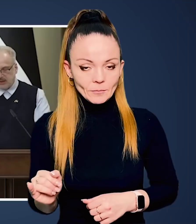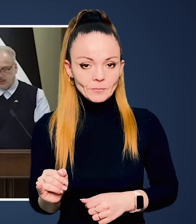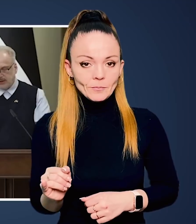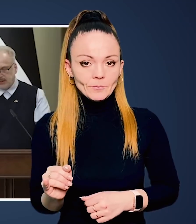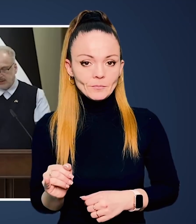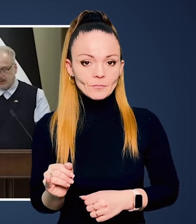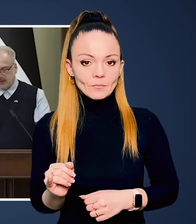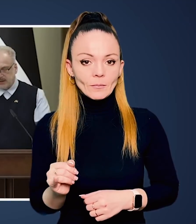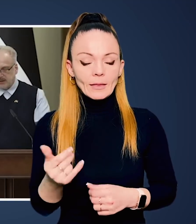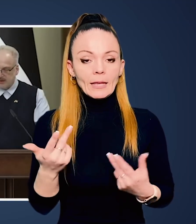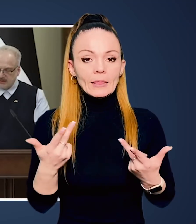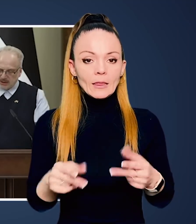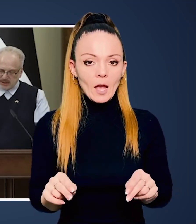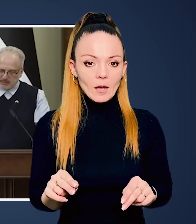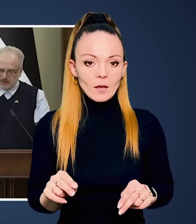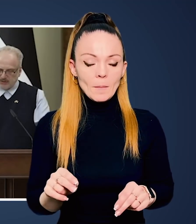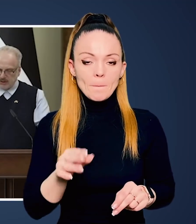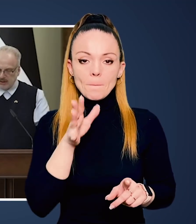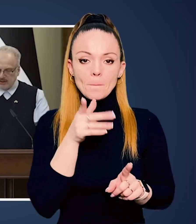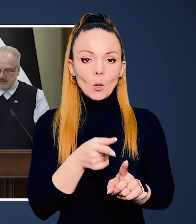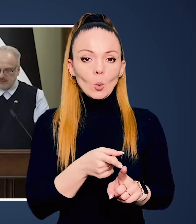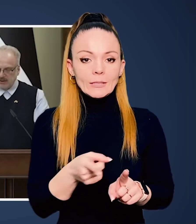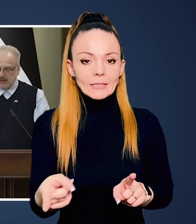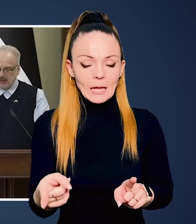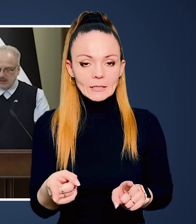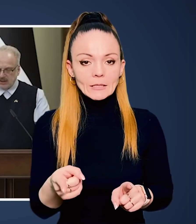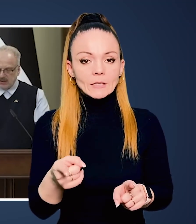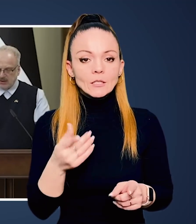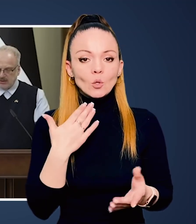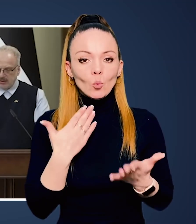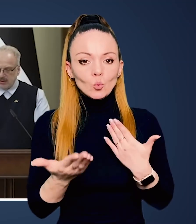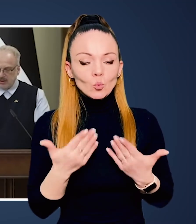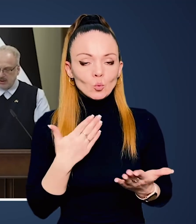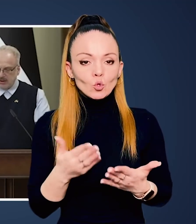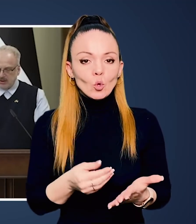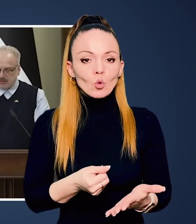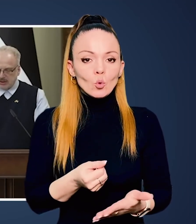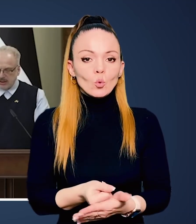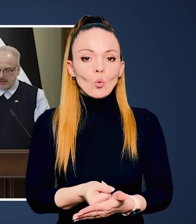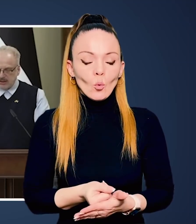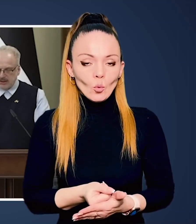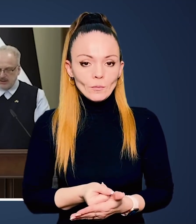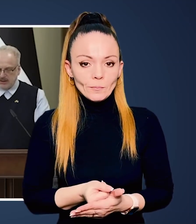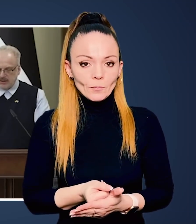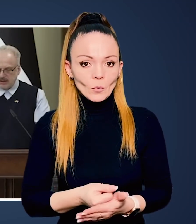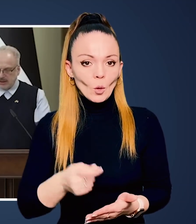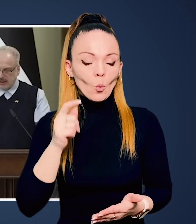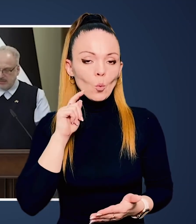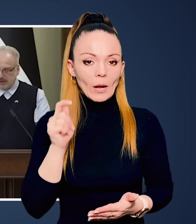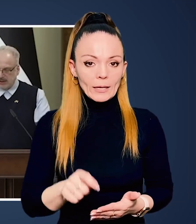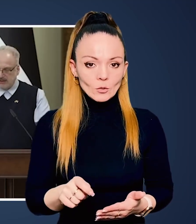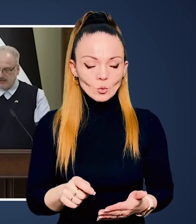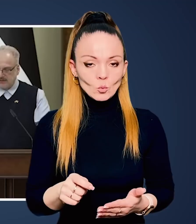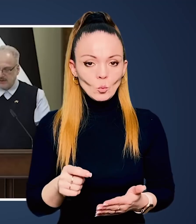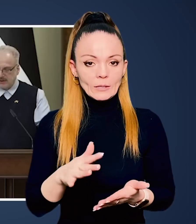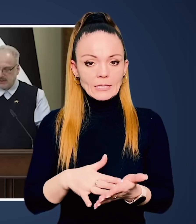швидше це все закінчилося. де процес стосується до